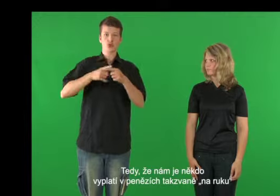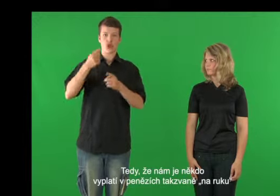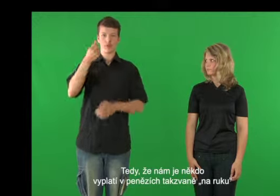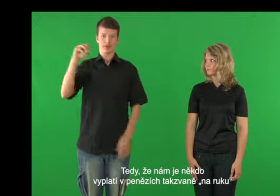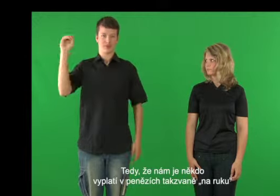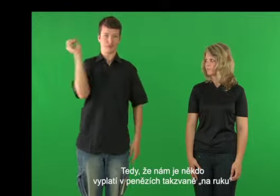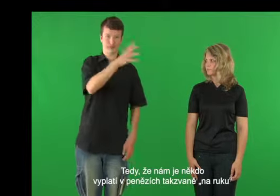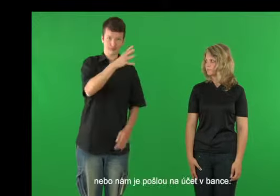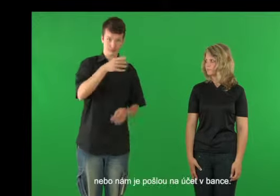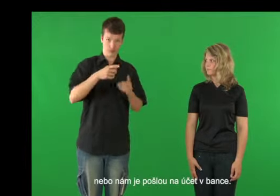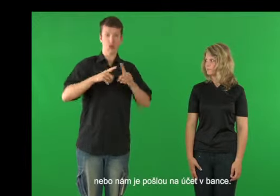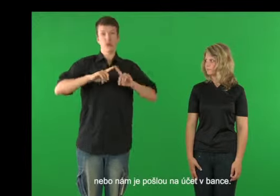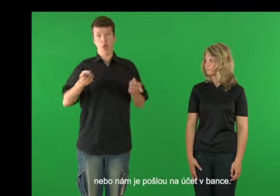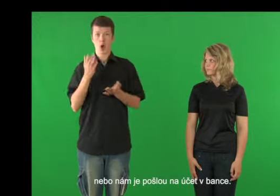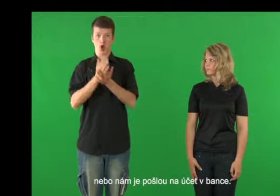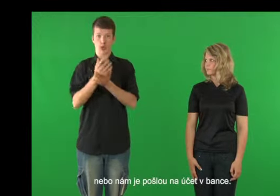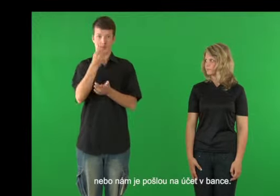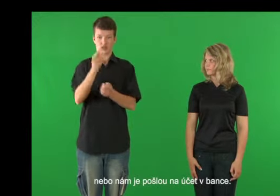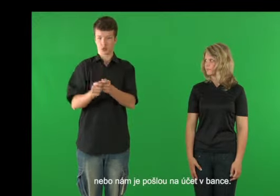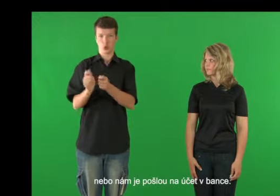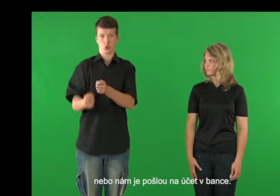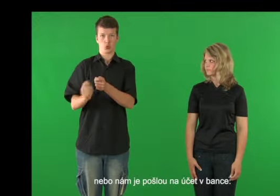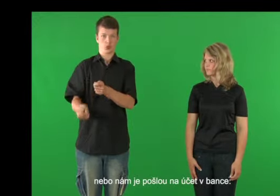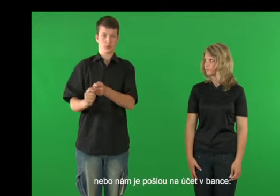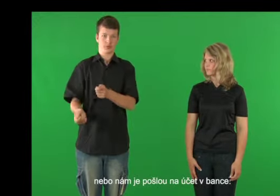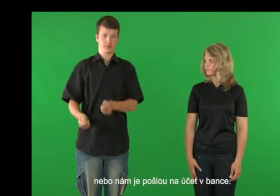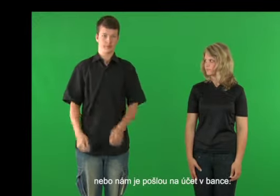vyplatí v penězích tzv. na ruku, nebo nám je pošlou na účet v bance.